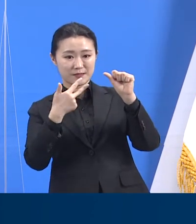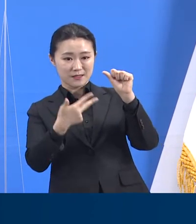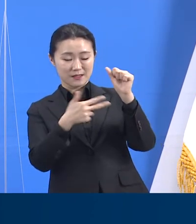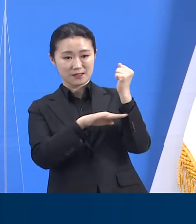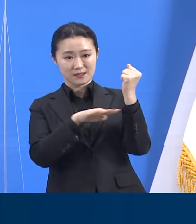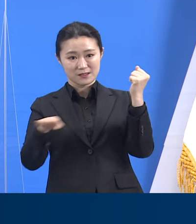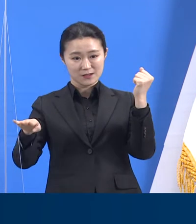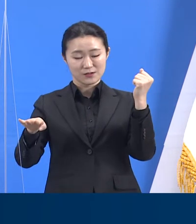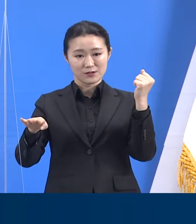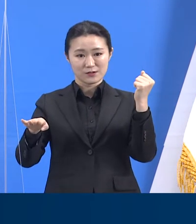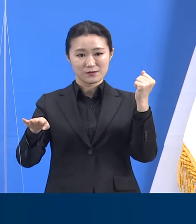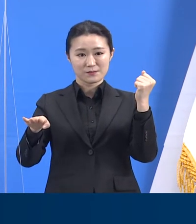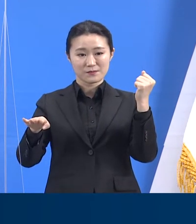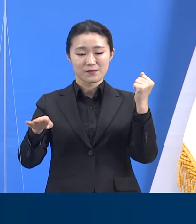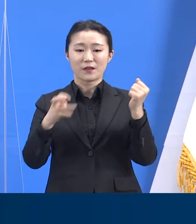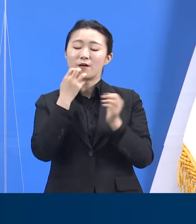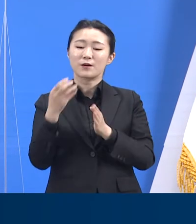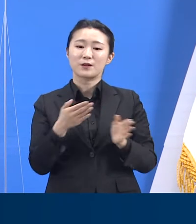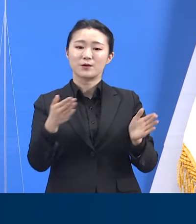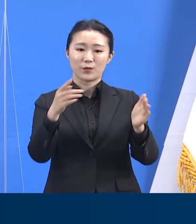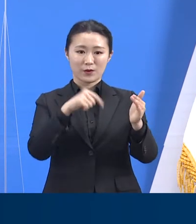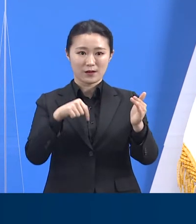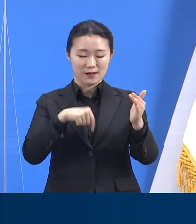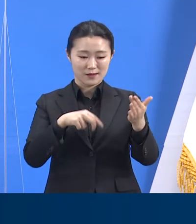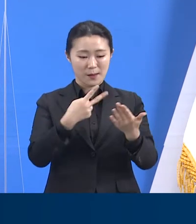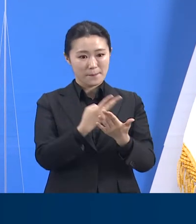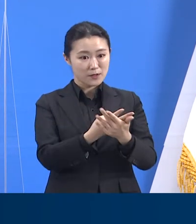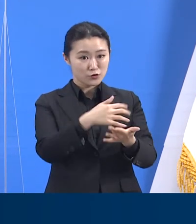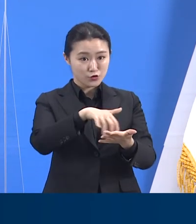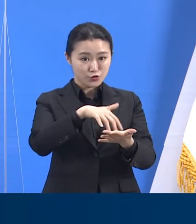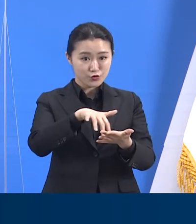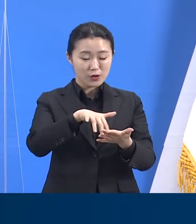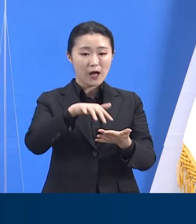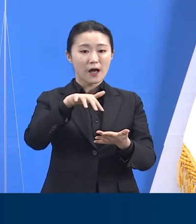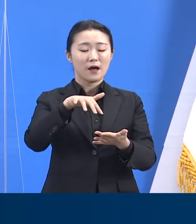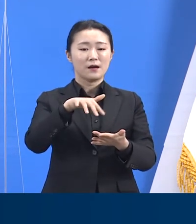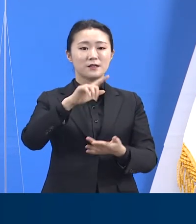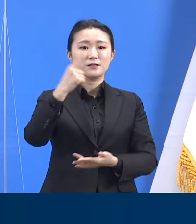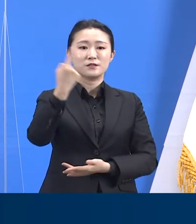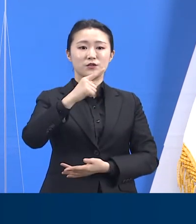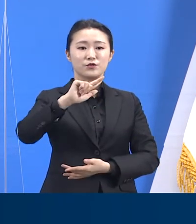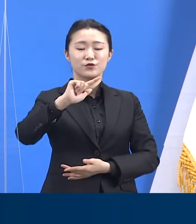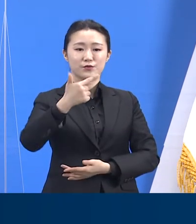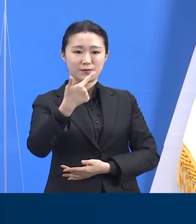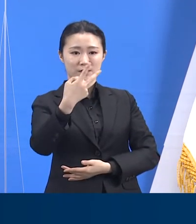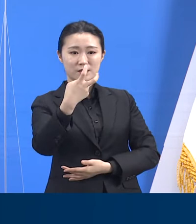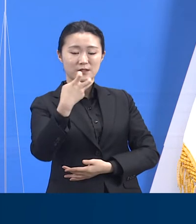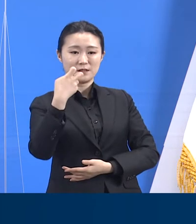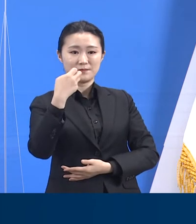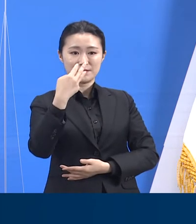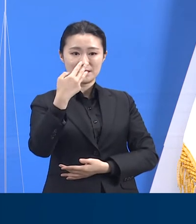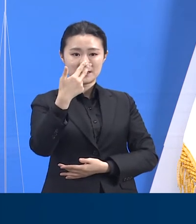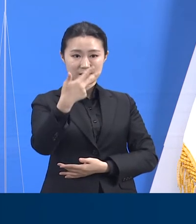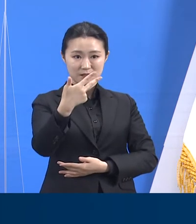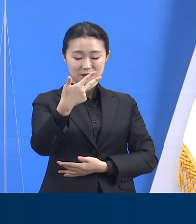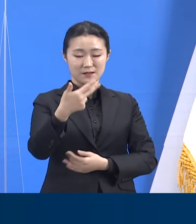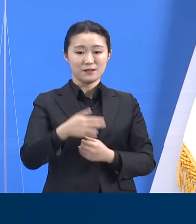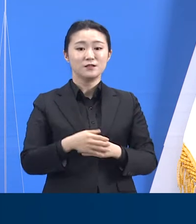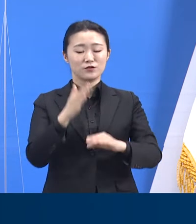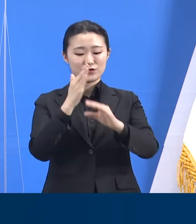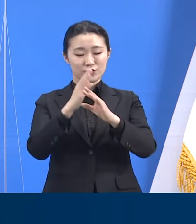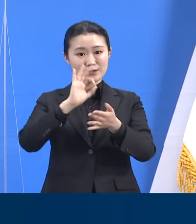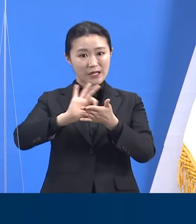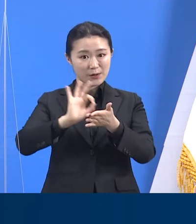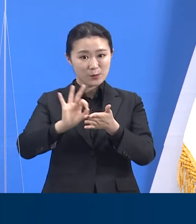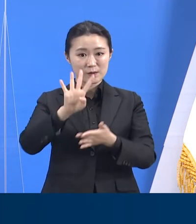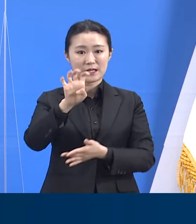환자 병상을 합한 도내 의료기관 확보 병상은 총 1,627개입니다. 현재 병상 가동률은